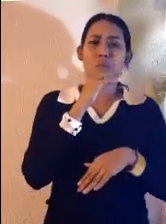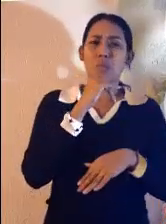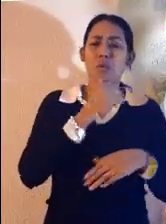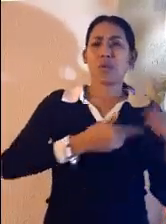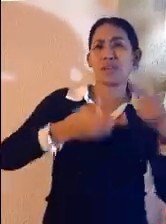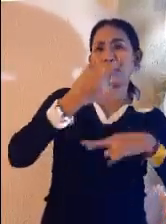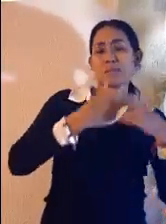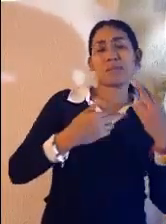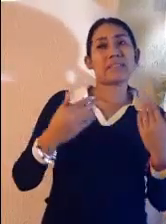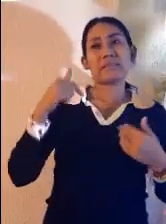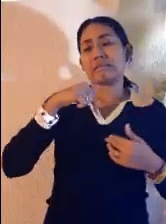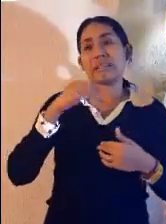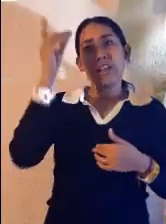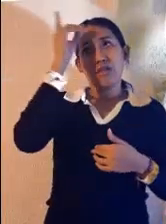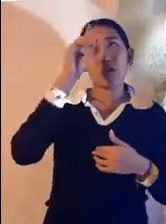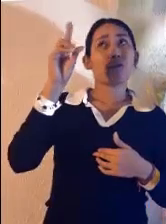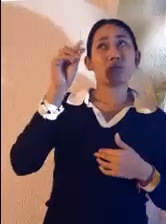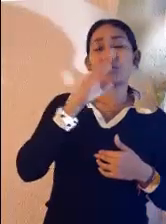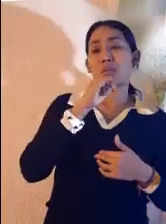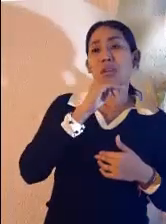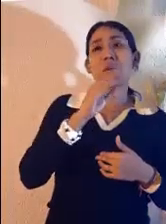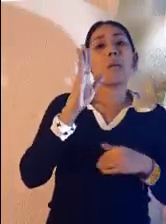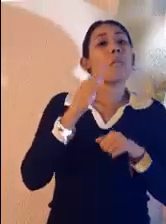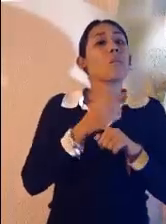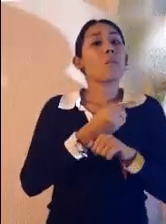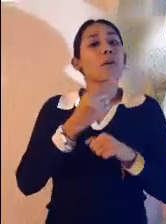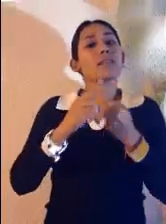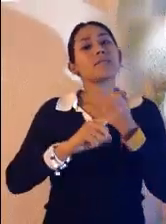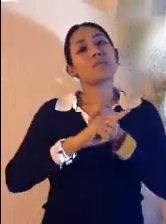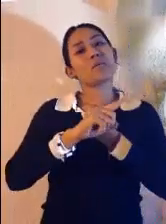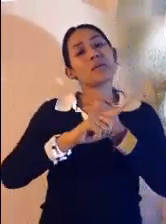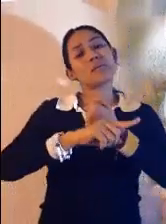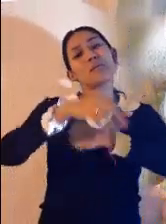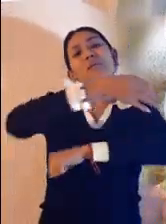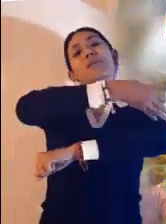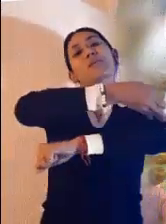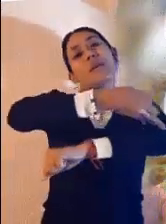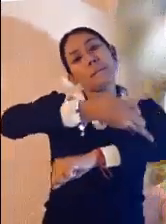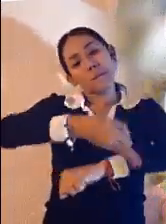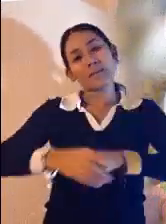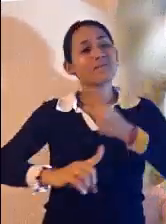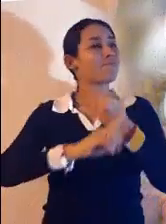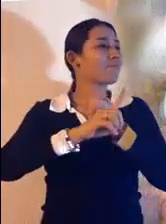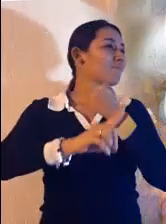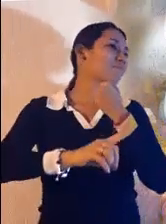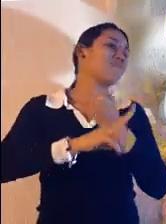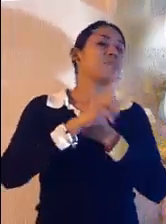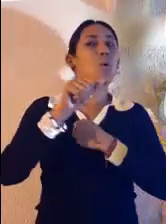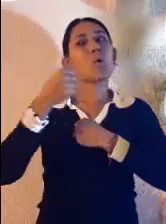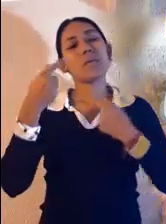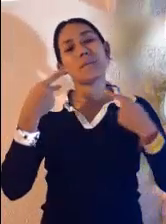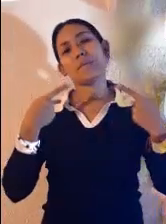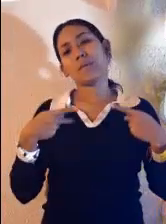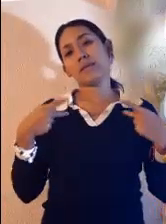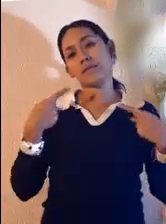resolver los problemas familiares o las relaciones laborales o bien se encuentra disgusto y pleito con alguna